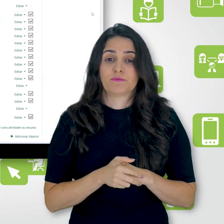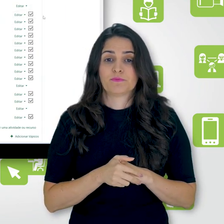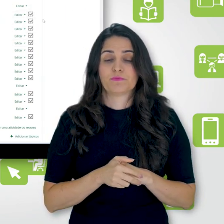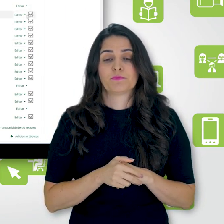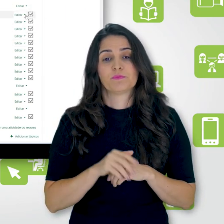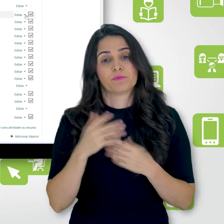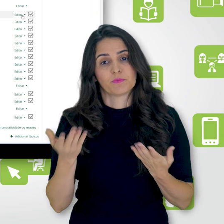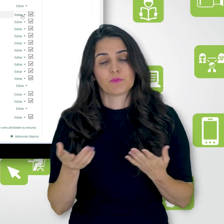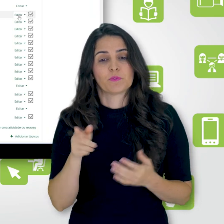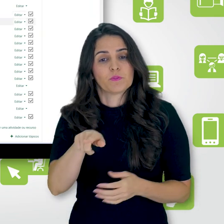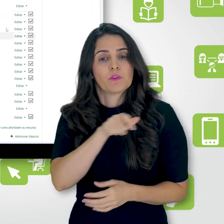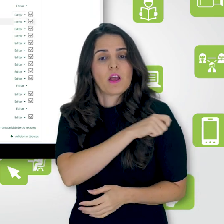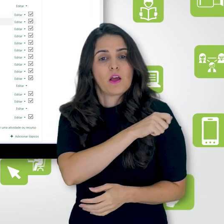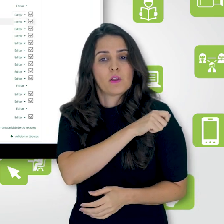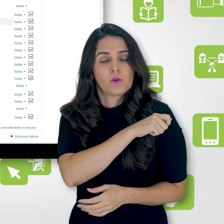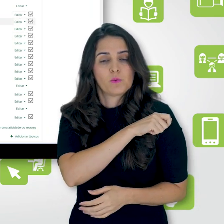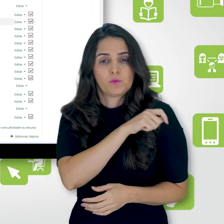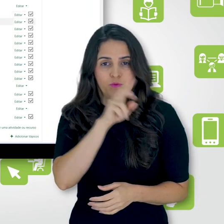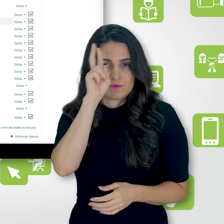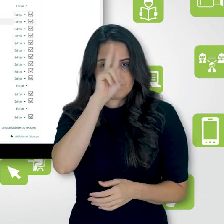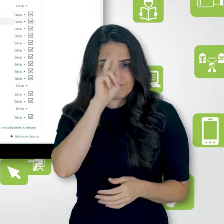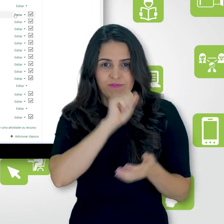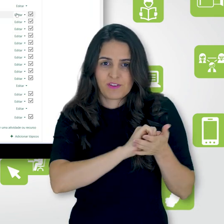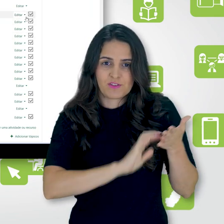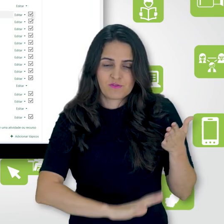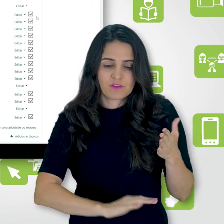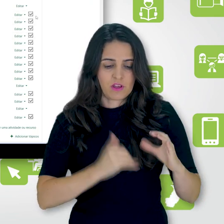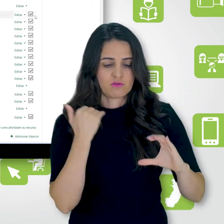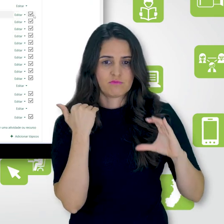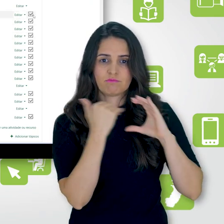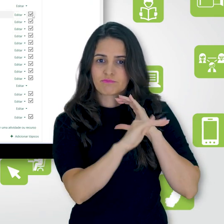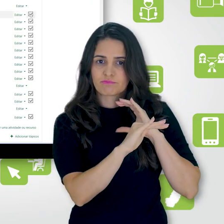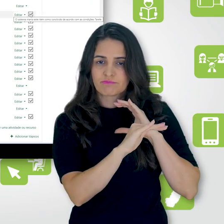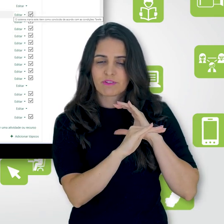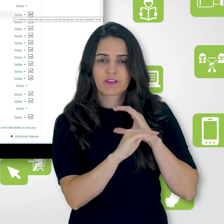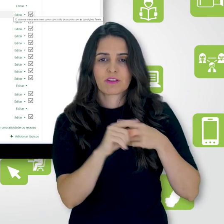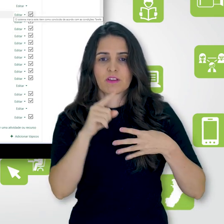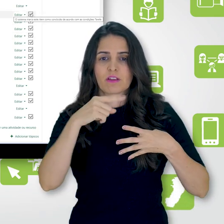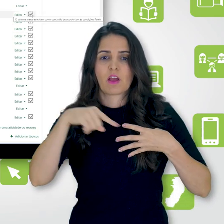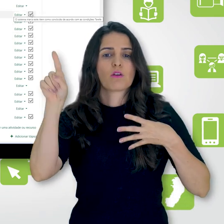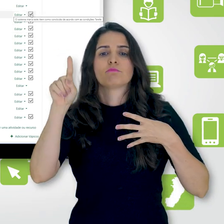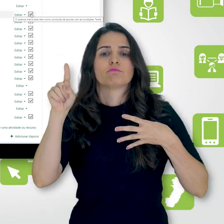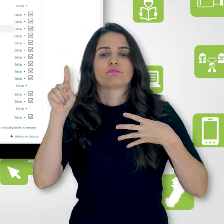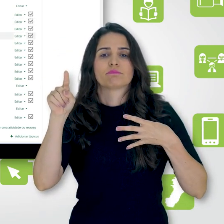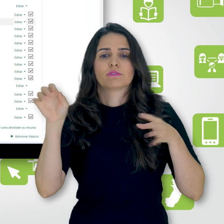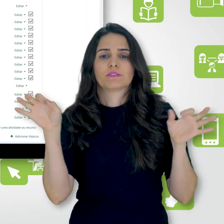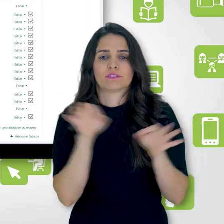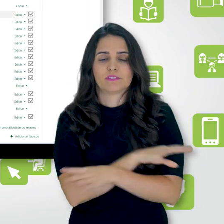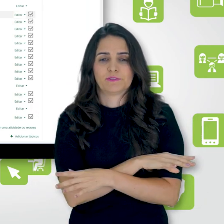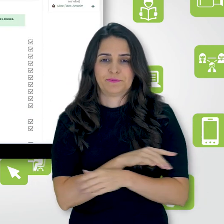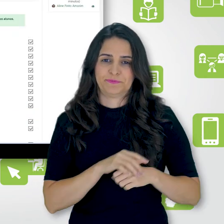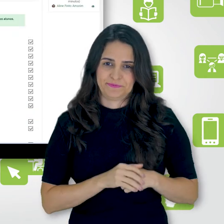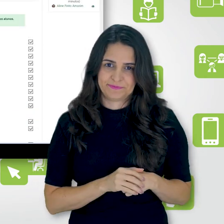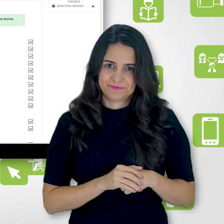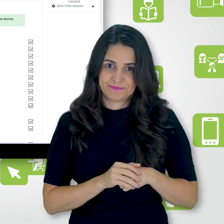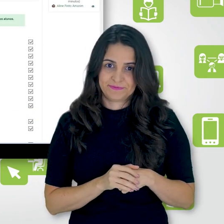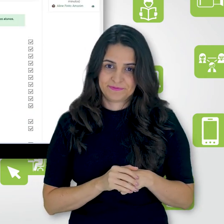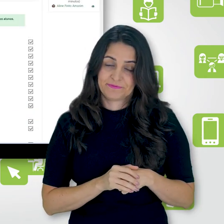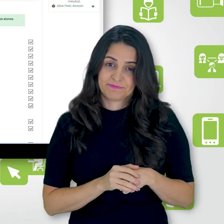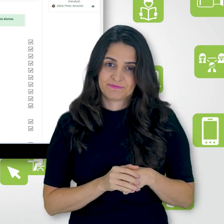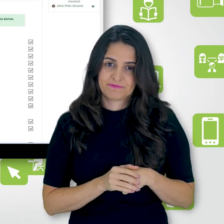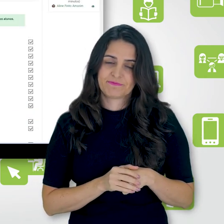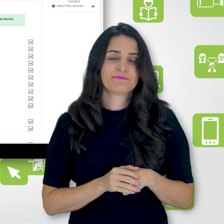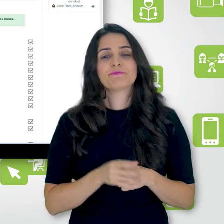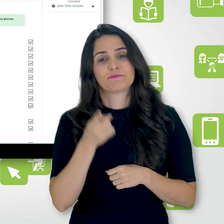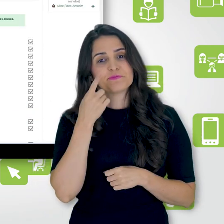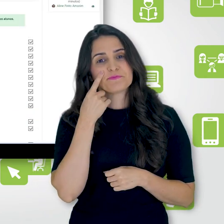automaticamente, quando o aluno, no caso aqui da tarefa, fizer o envio, vai marcar como concluído. Então, vamos